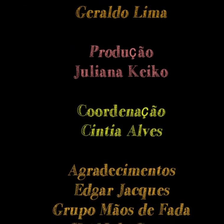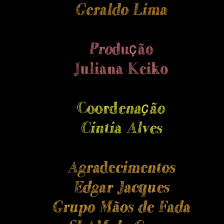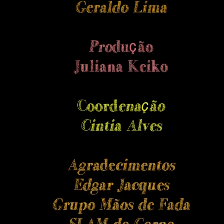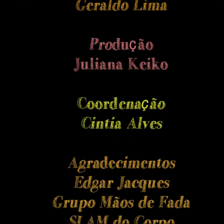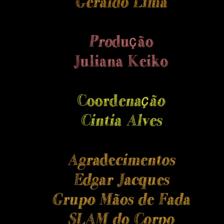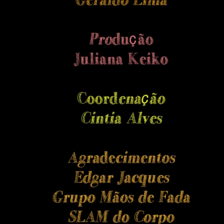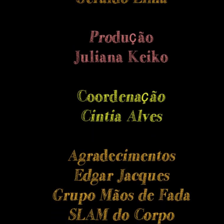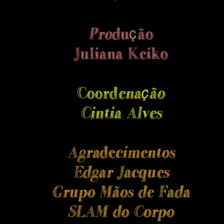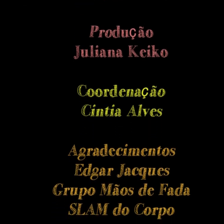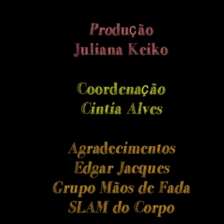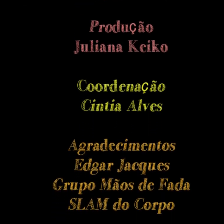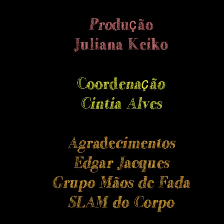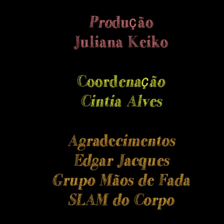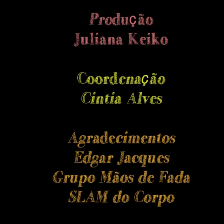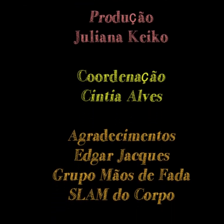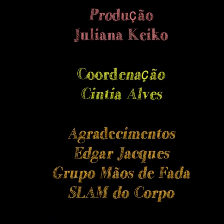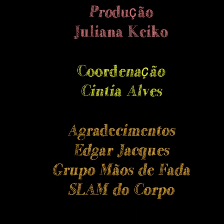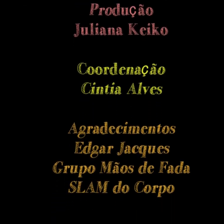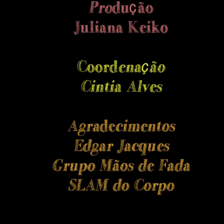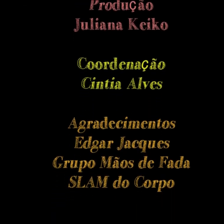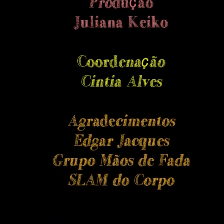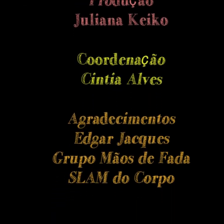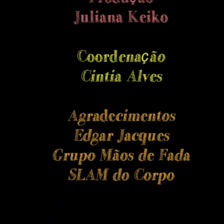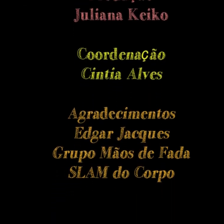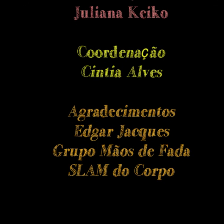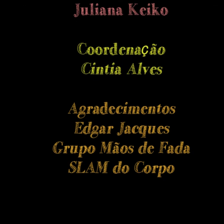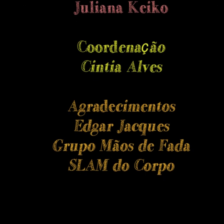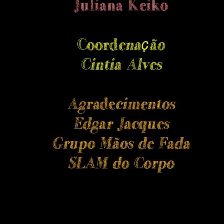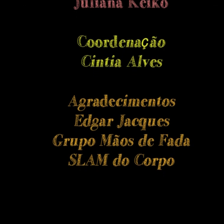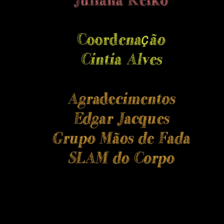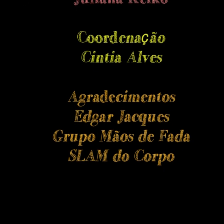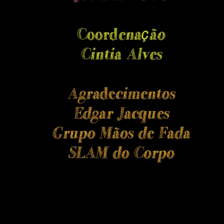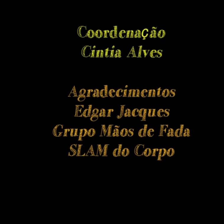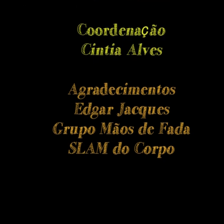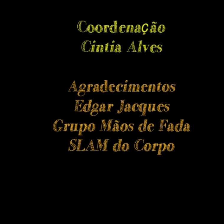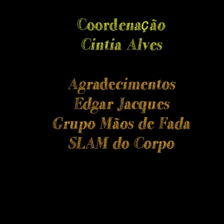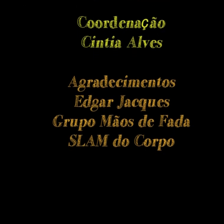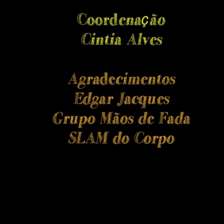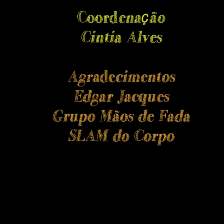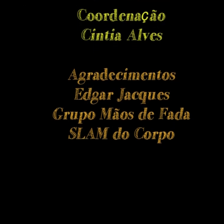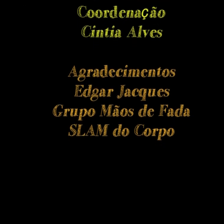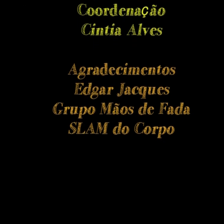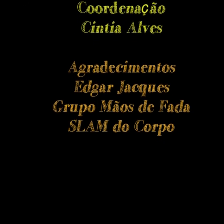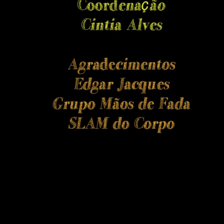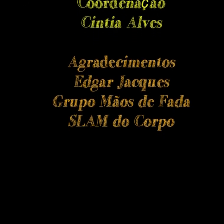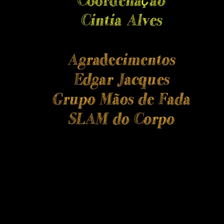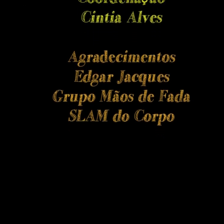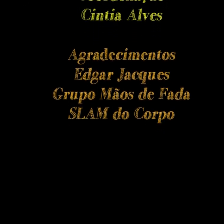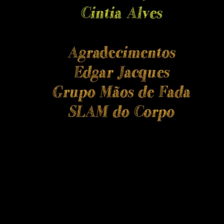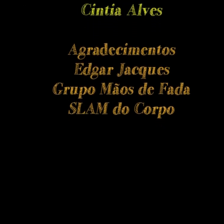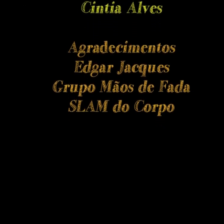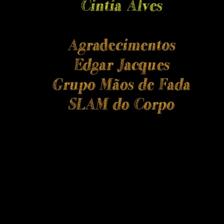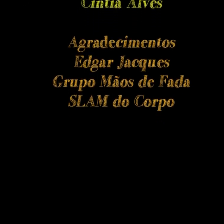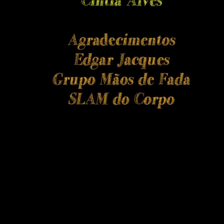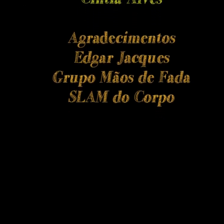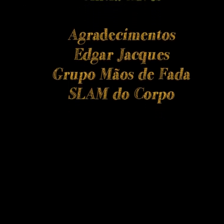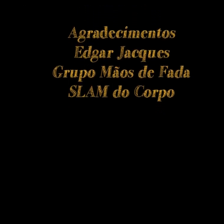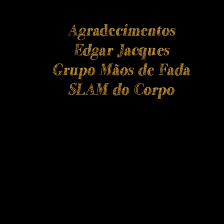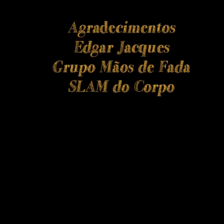Coordenação Cíntia Alves Agradecimentos Edgar Jax Grupo